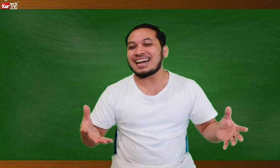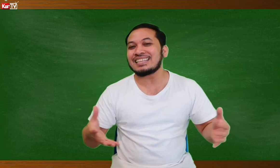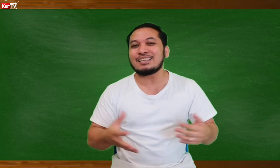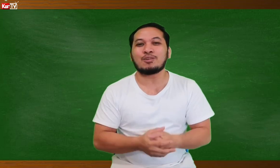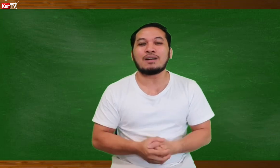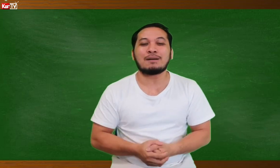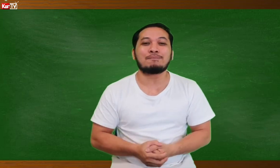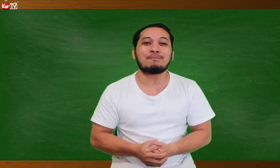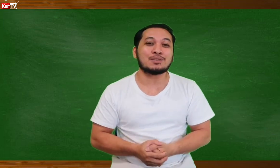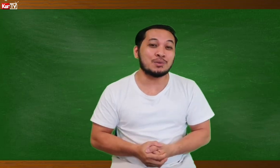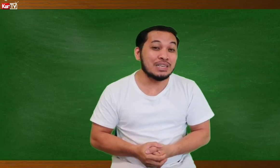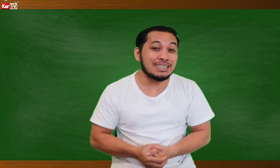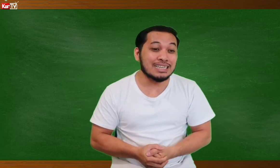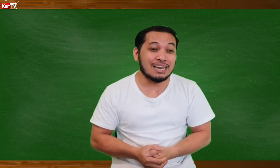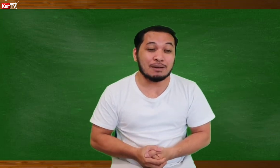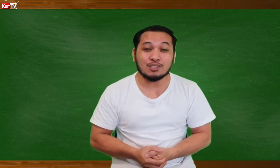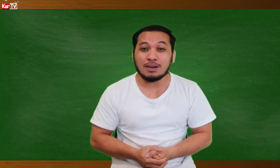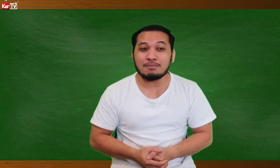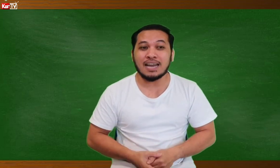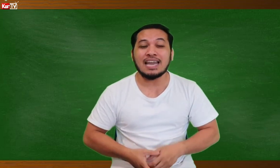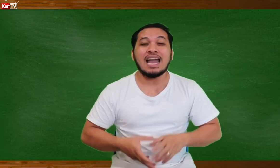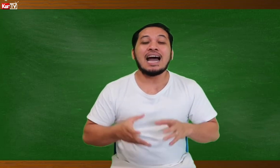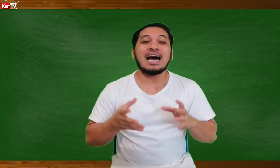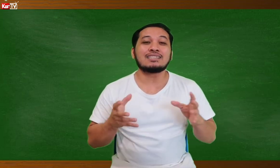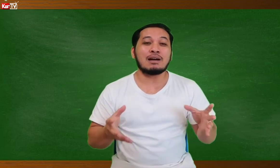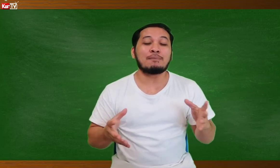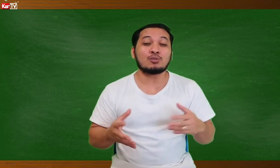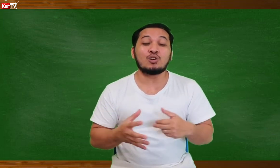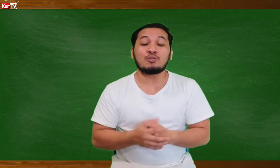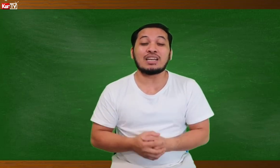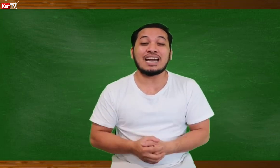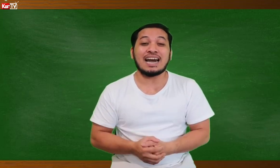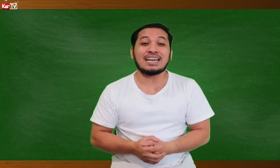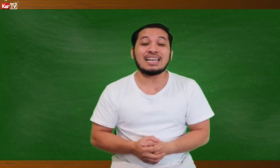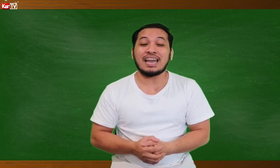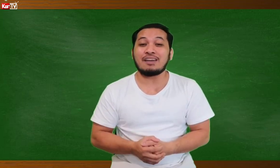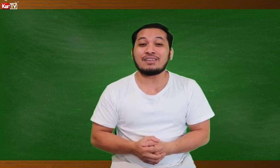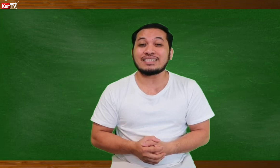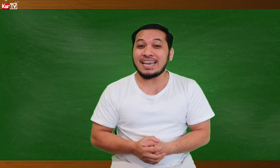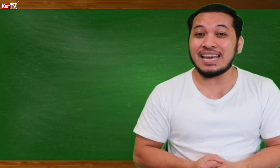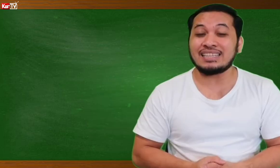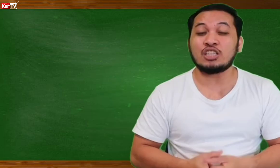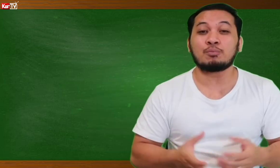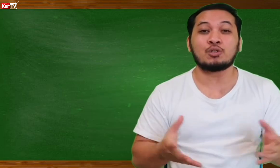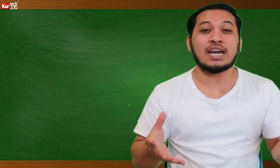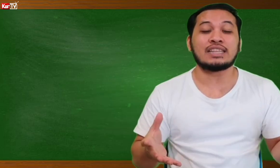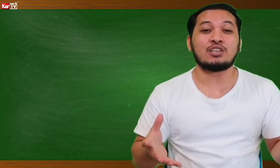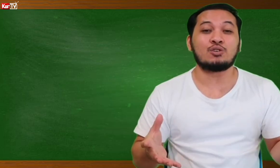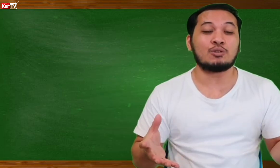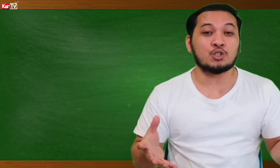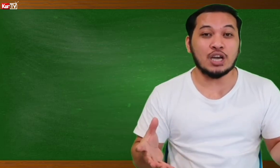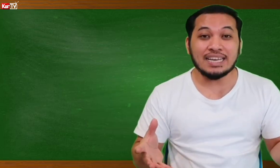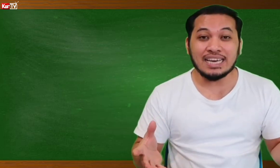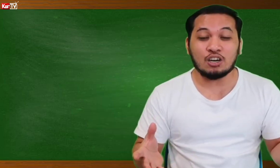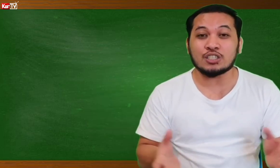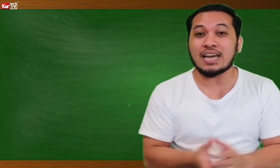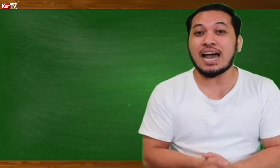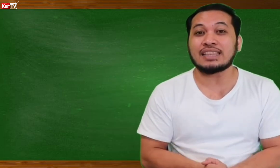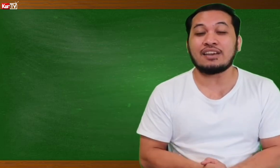ating mga masulid na tagapagsubaybay at sa mga patuloy po na nag-aaral ng FSL dito po sa ating YouTube channel o sa ating